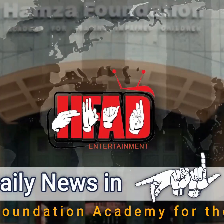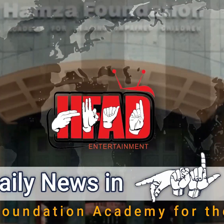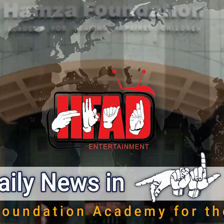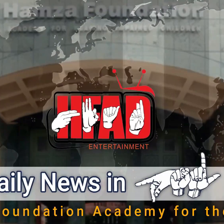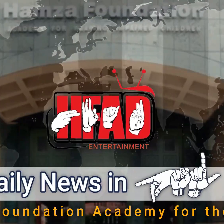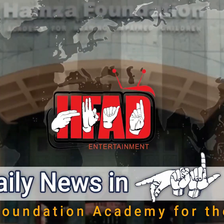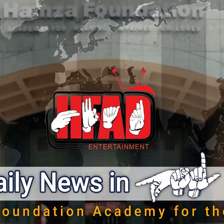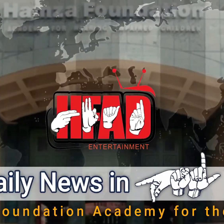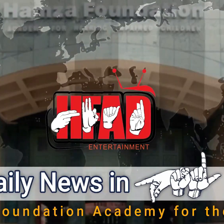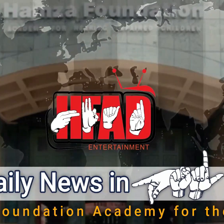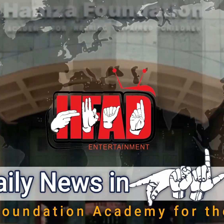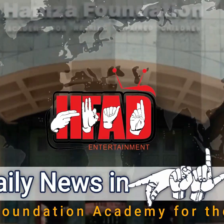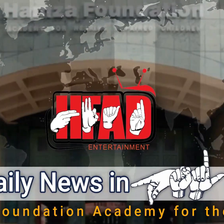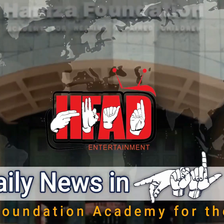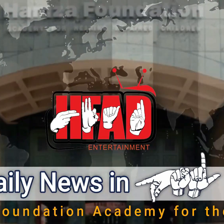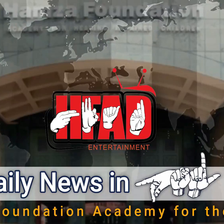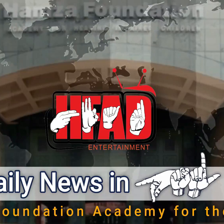यू आर वाचिंग HFAD News